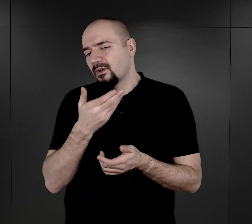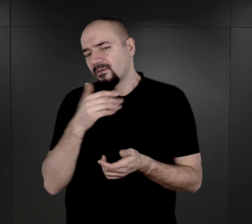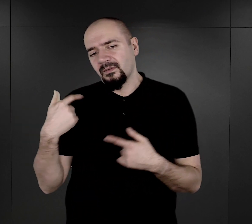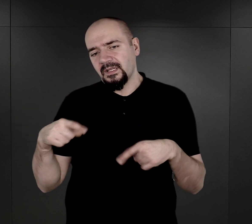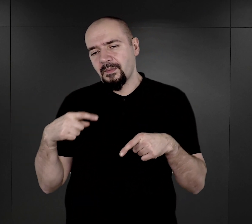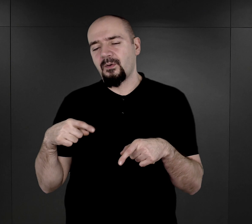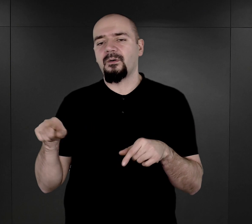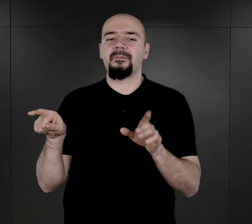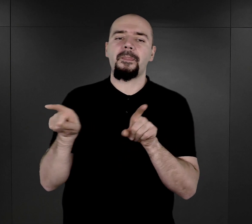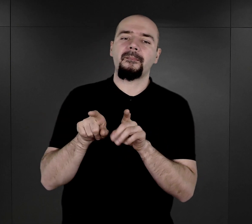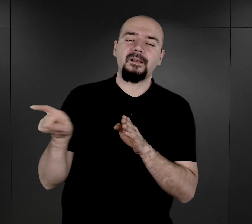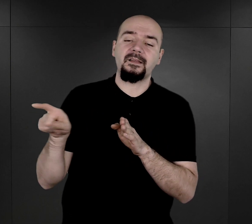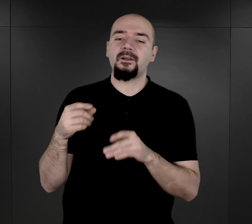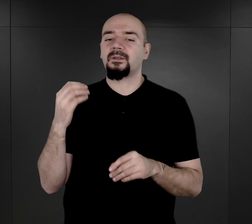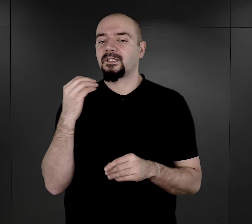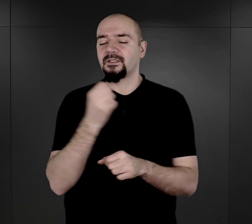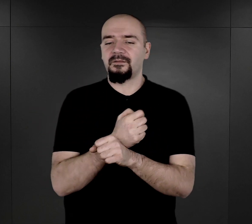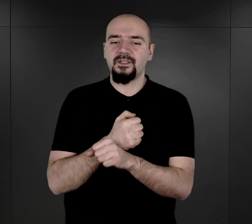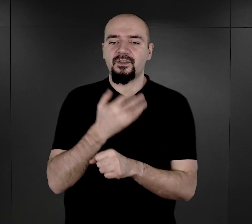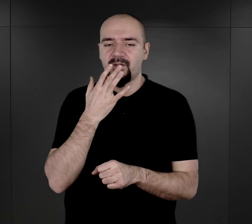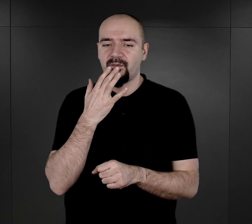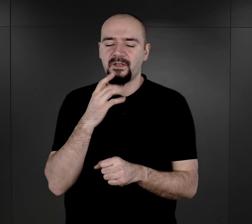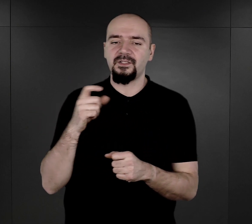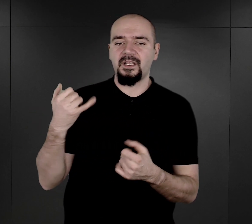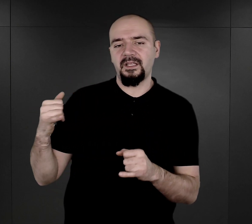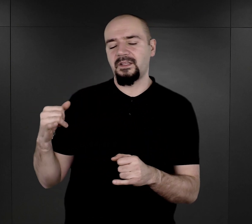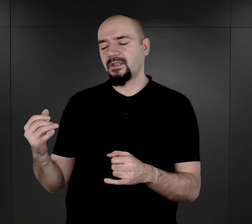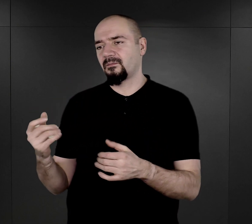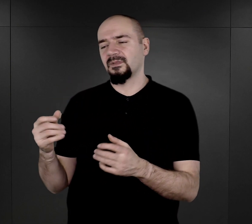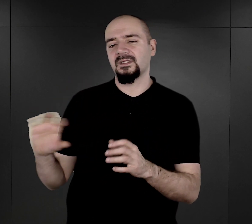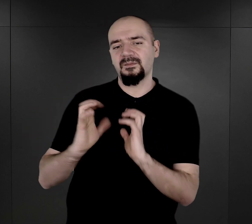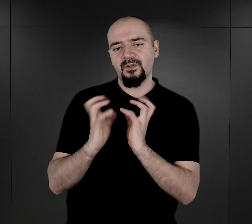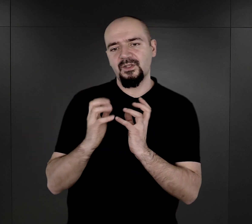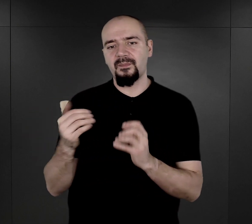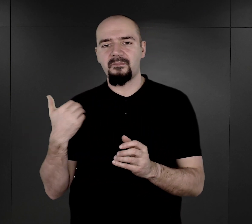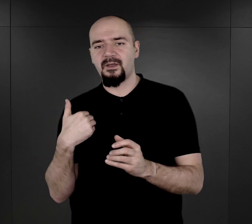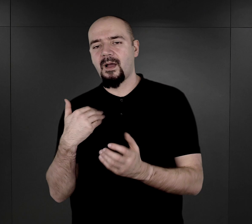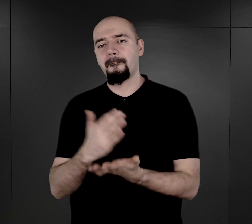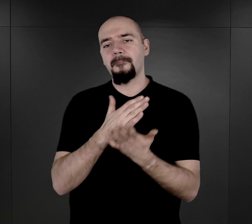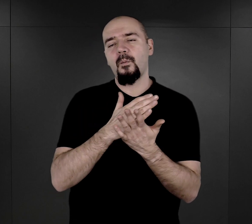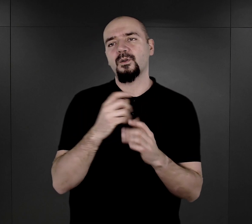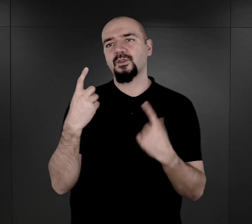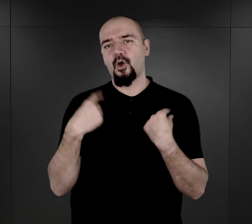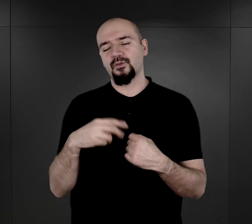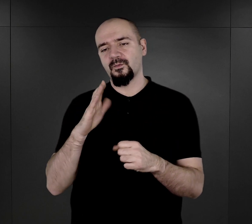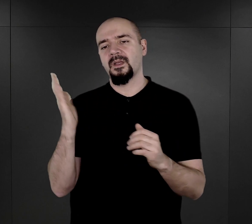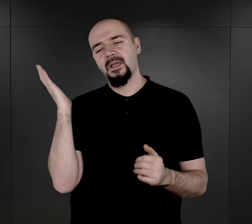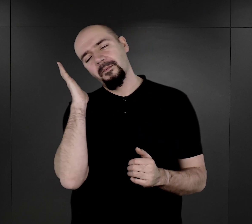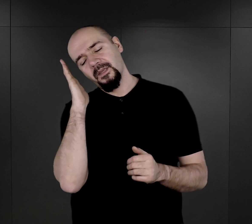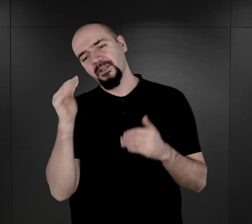jak więźniowie mówią, innym źródłem żywności, takim doraźnym była pomoc ludności mieszkającej w tym obszarze